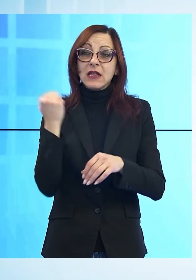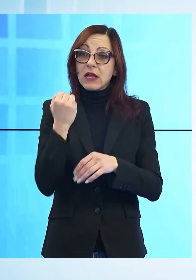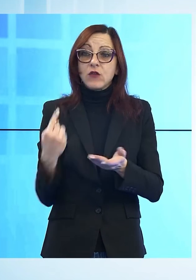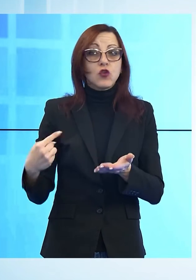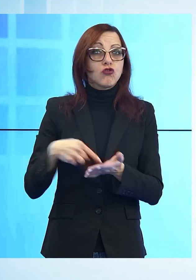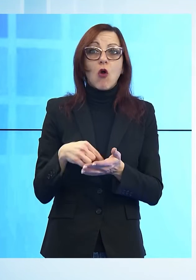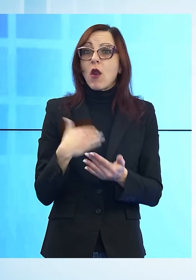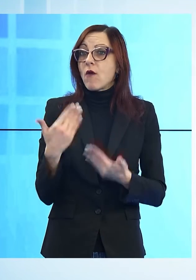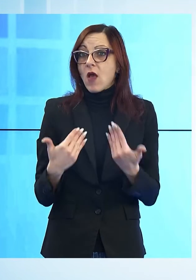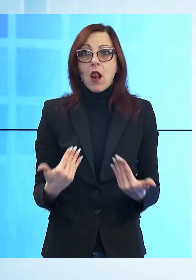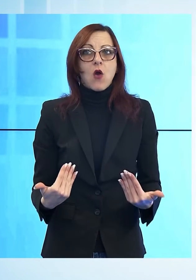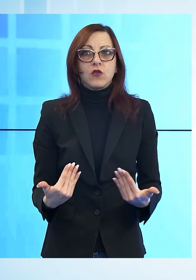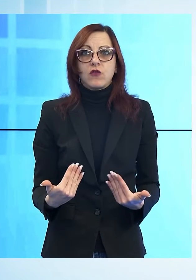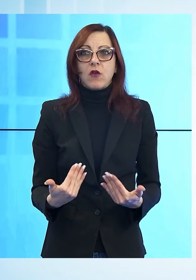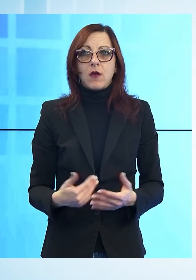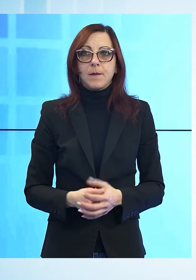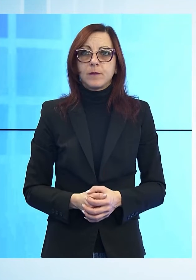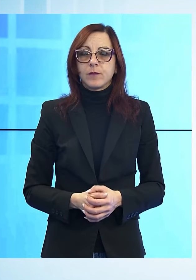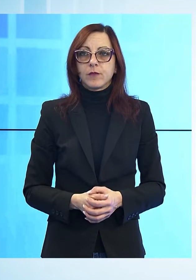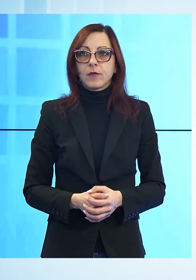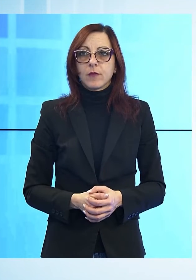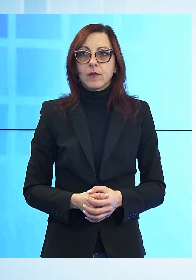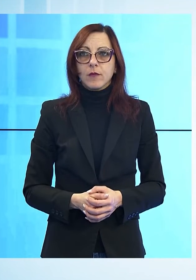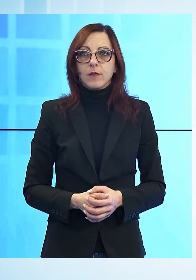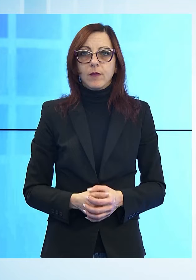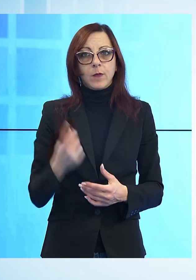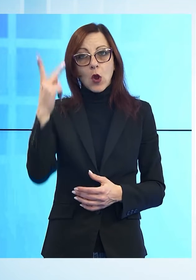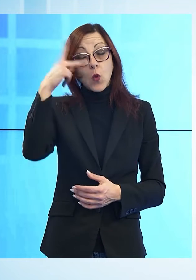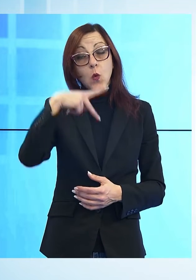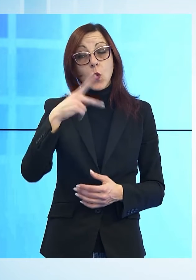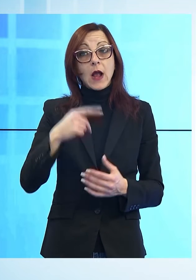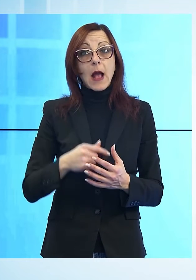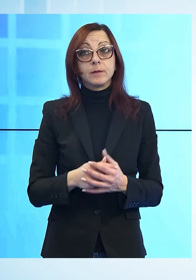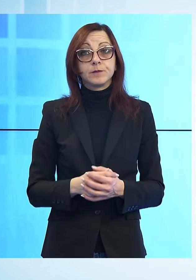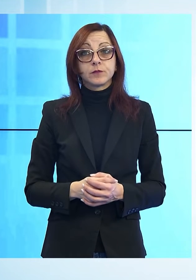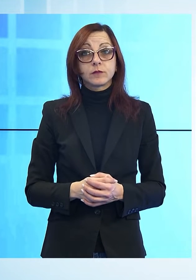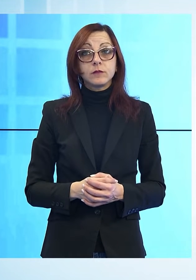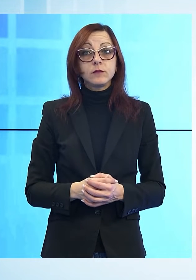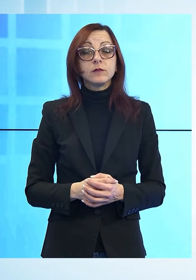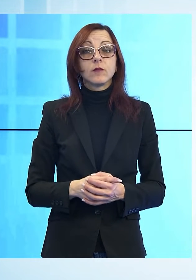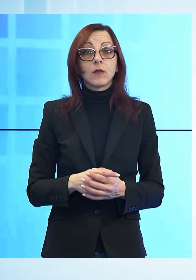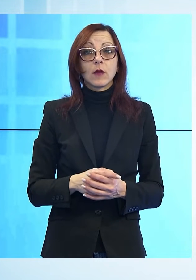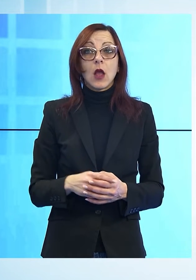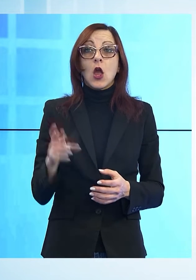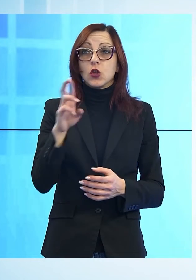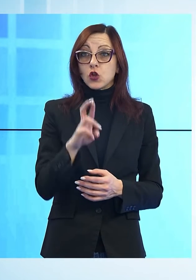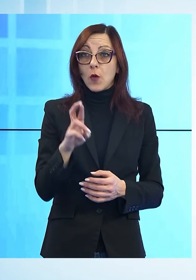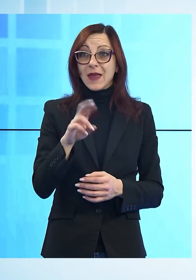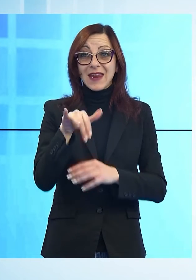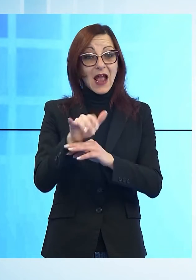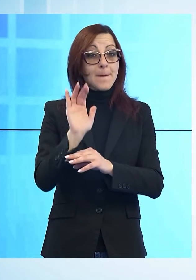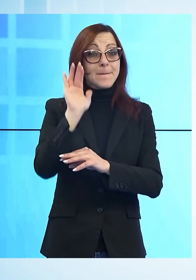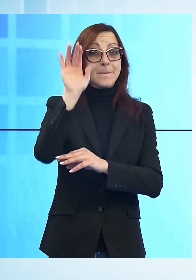possibile. Andiamo a Lucca adesso dove è stata presentata la domenica del Basket